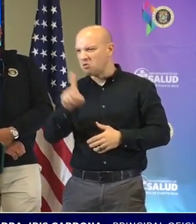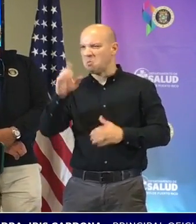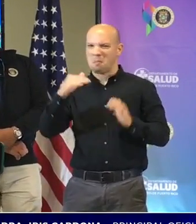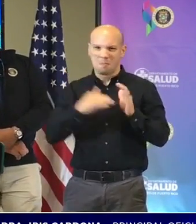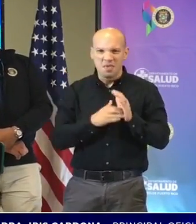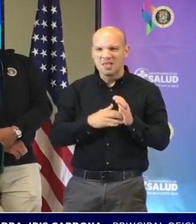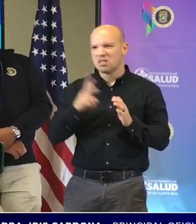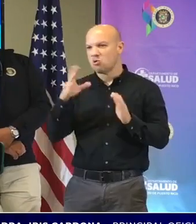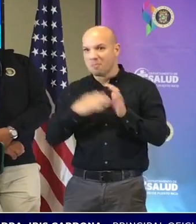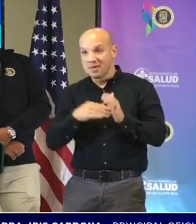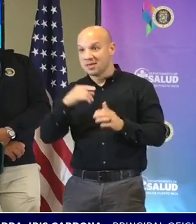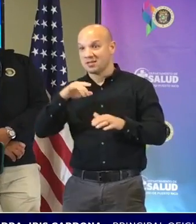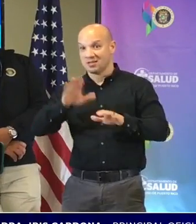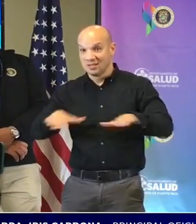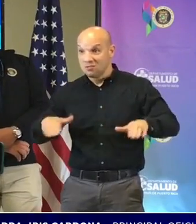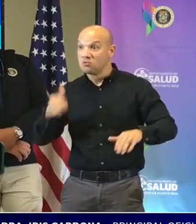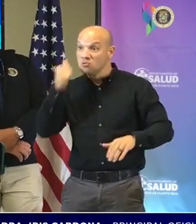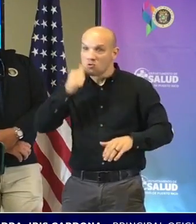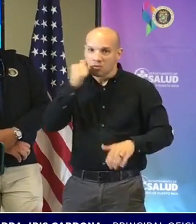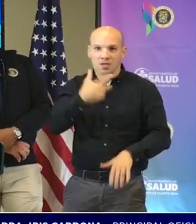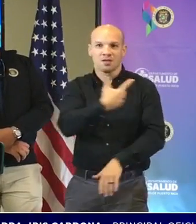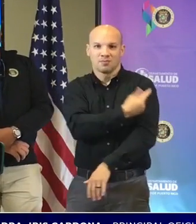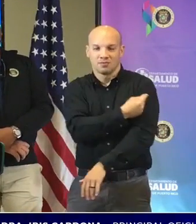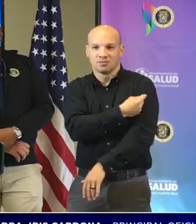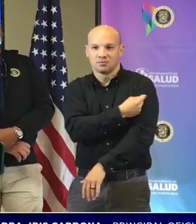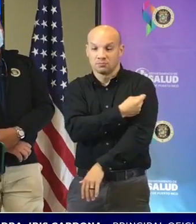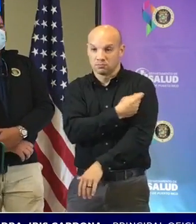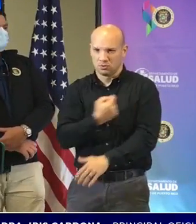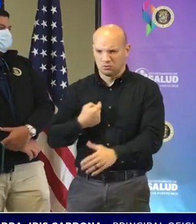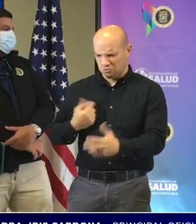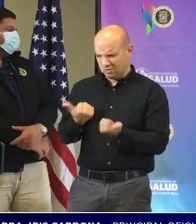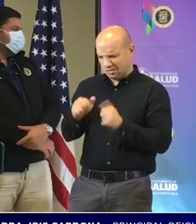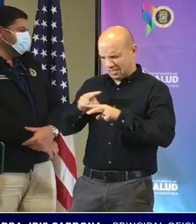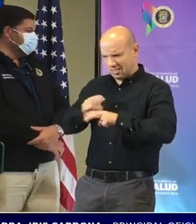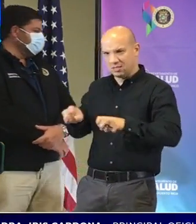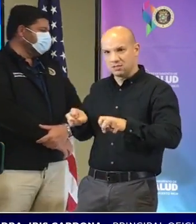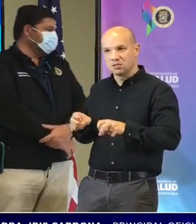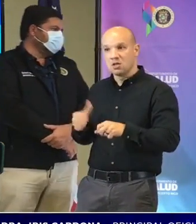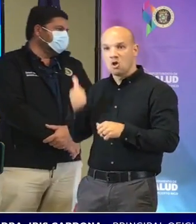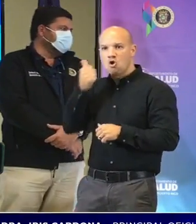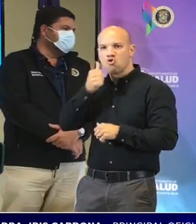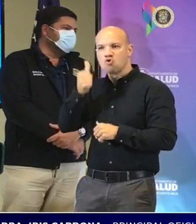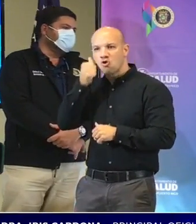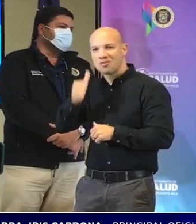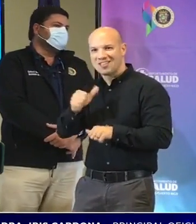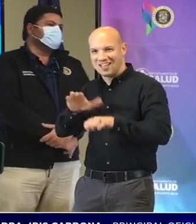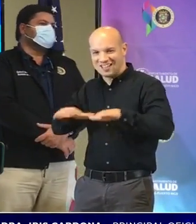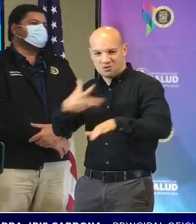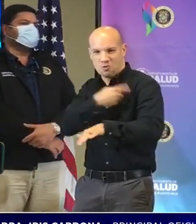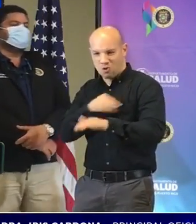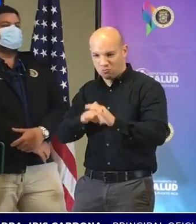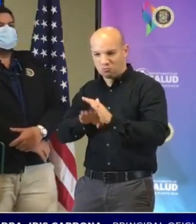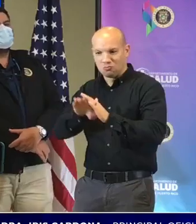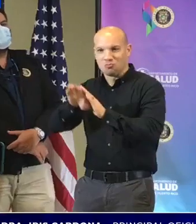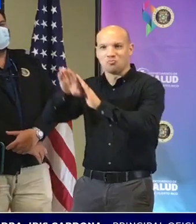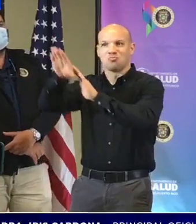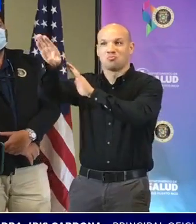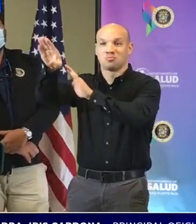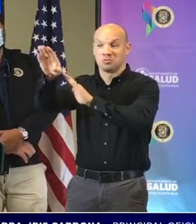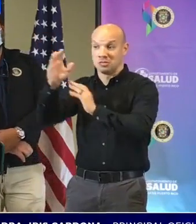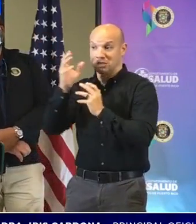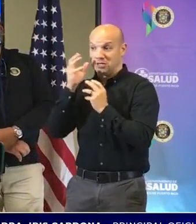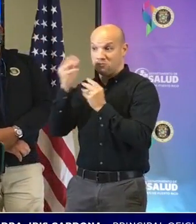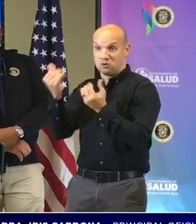un análisis era lo que estaba buscando del incremento diario y yo te puedo dar los datos que di son de esta mañana probablemente